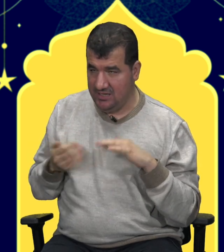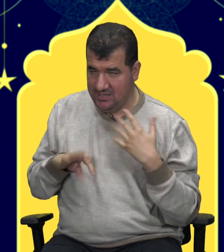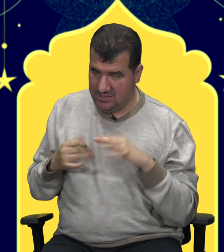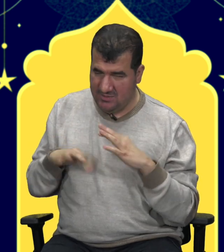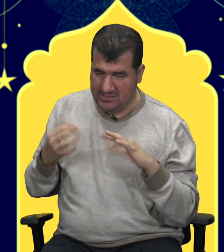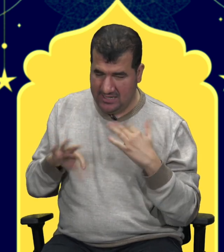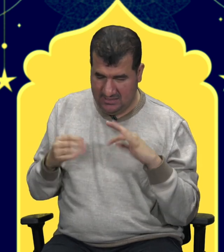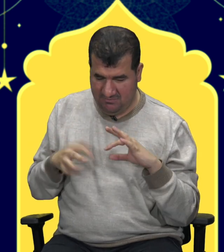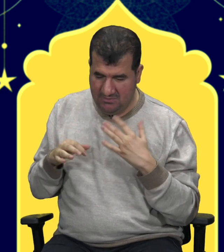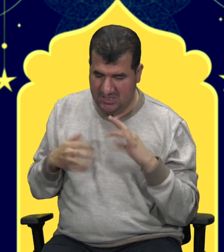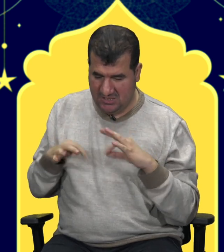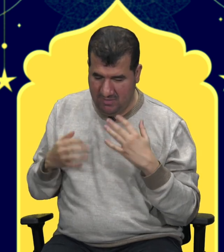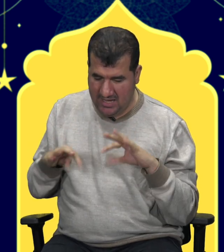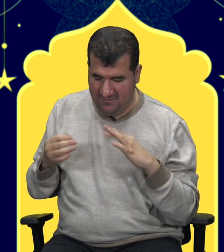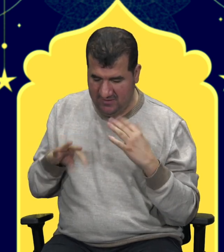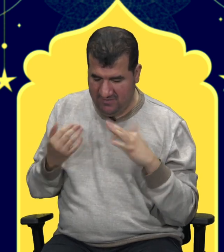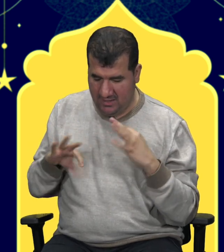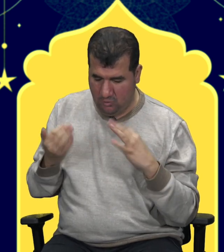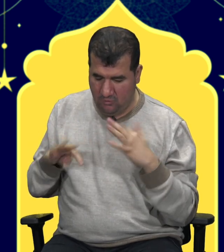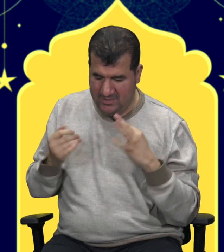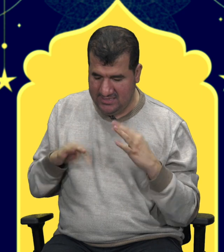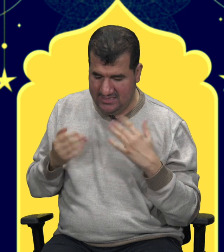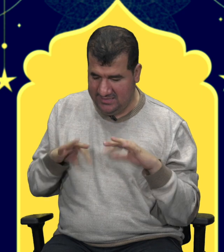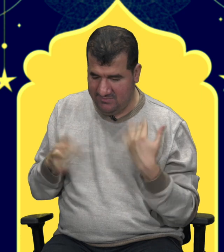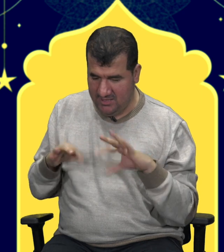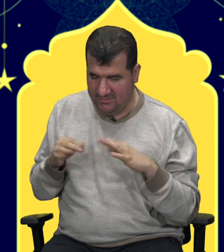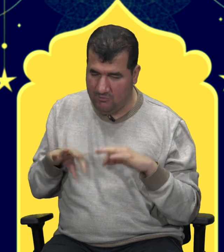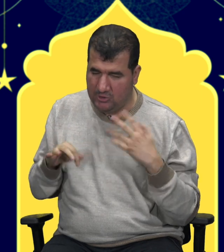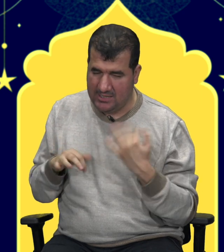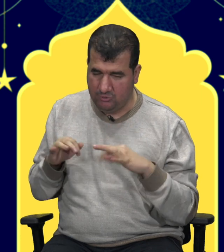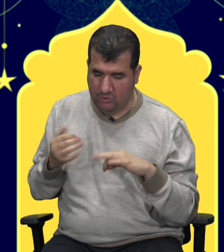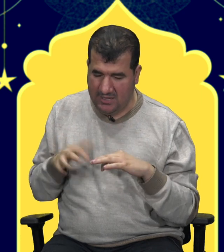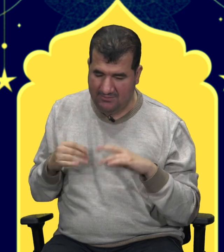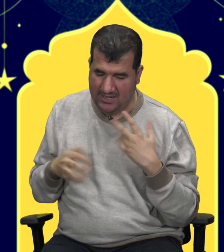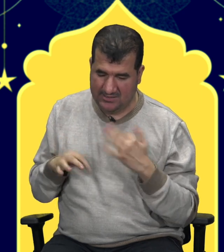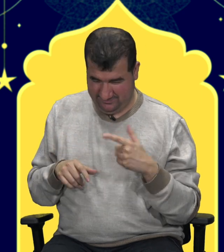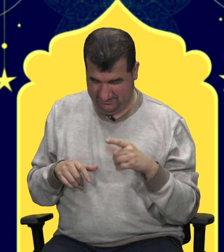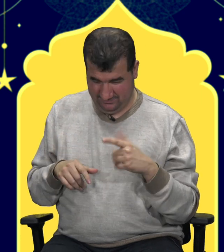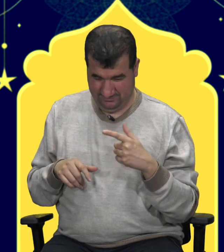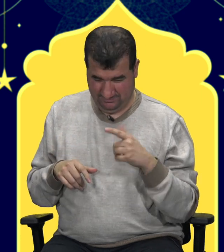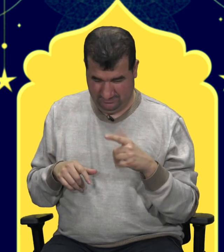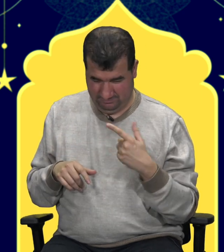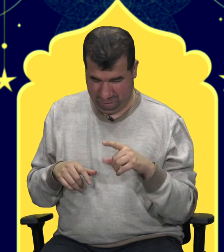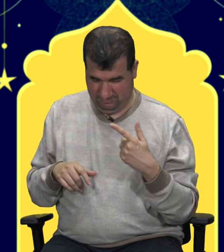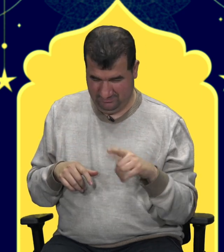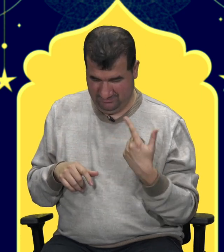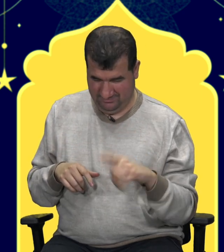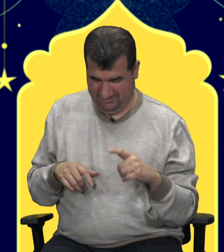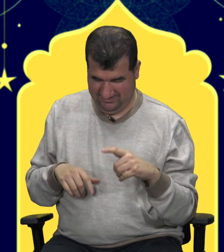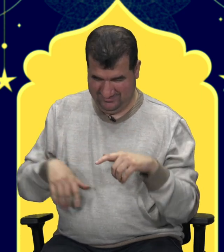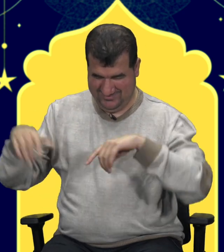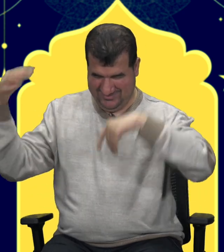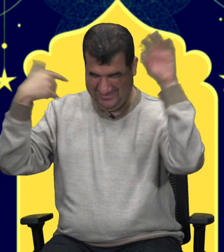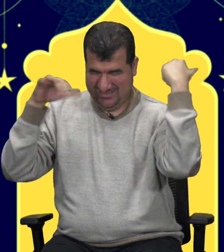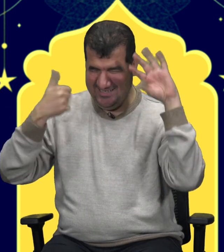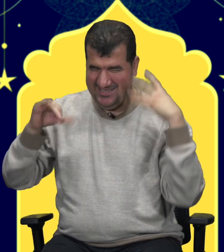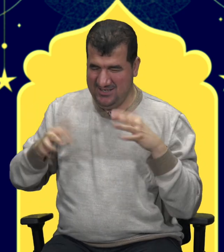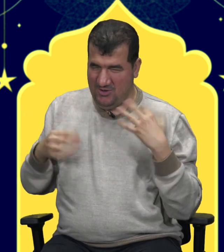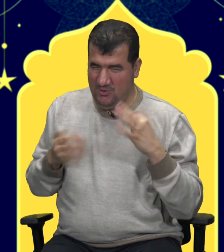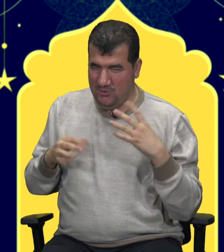Ramazan ayının benim için manevi ve kuvveti iklimi tam olarak budur Bayram kardeşim. Oruç tutmanın senin için önemi nedir? Oruç